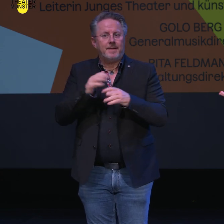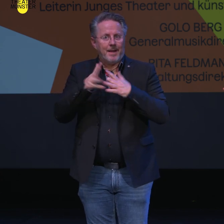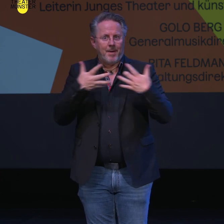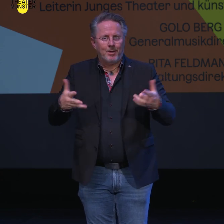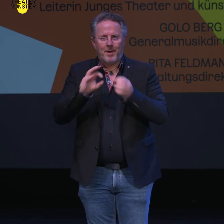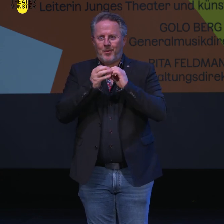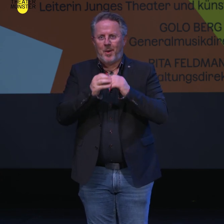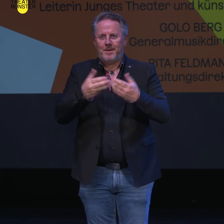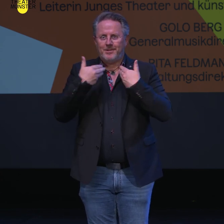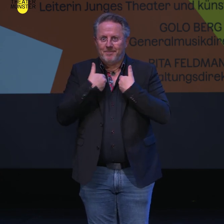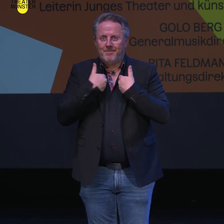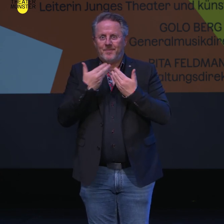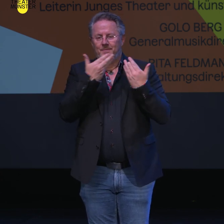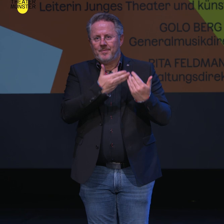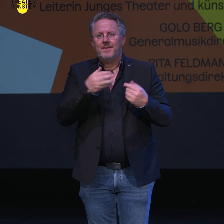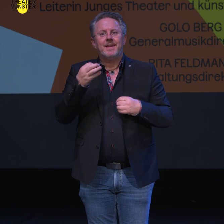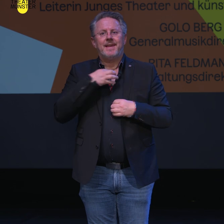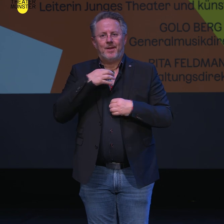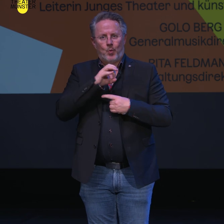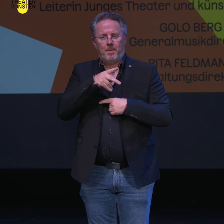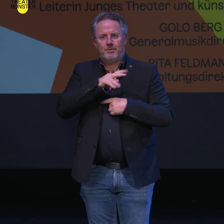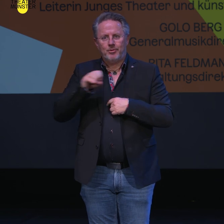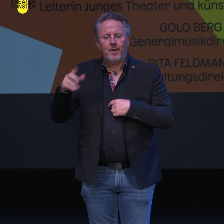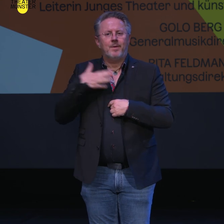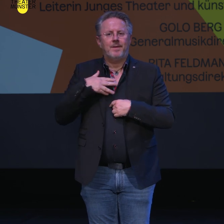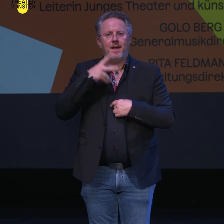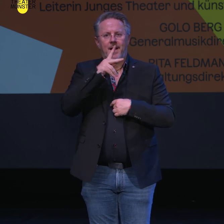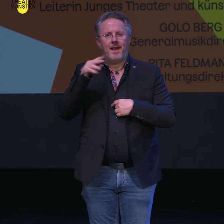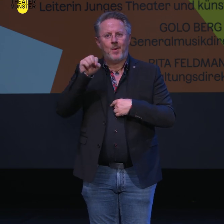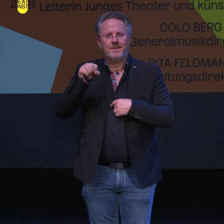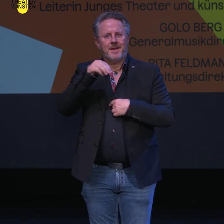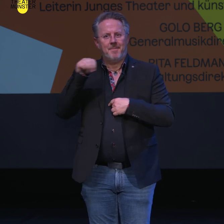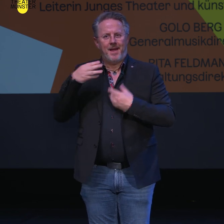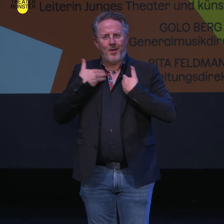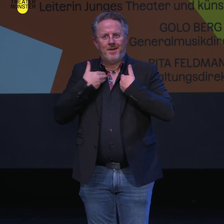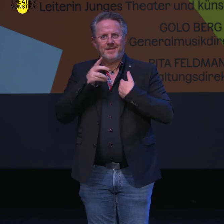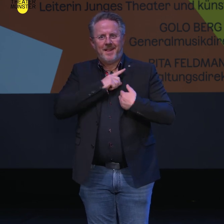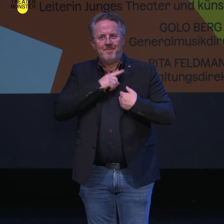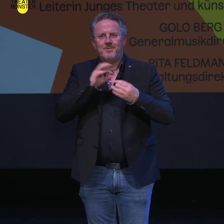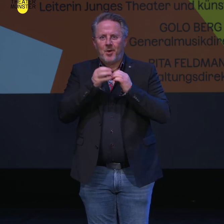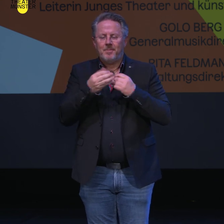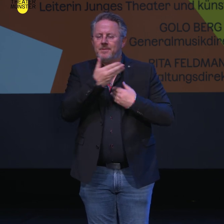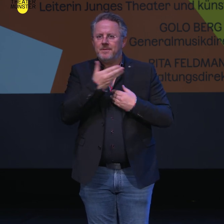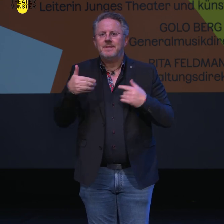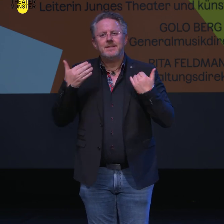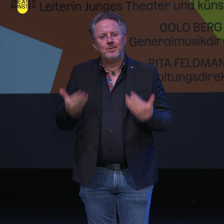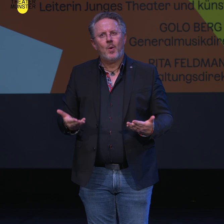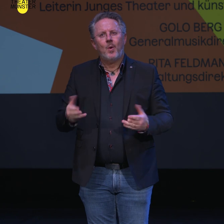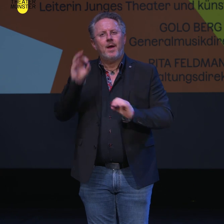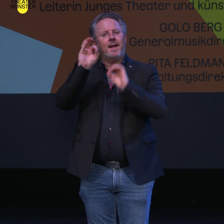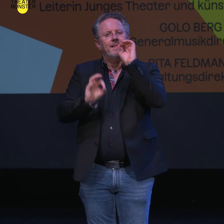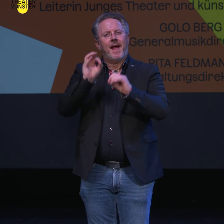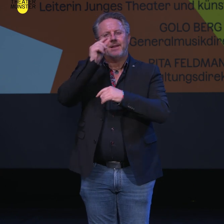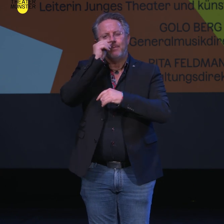Gebärdensprachdolmetscherinnen, Kira Krümann-Stengel und Klaus Meinhold, mit herzlichen Dank. Mit der Formel Theater